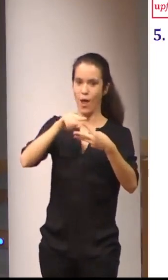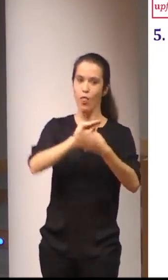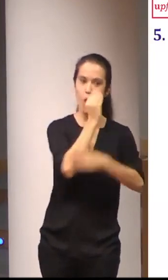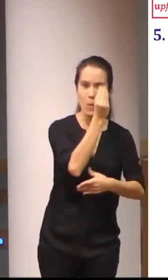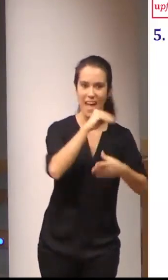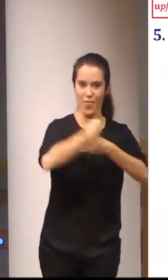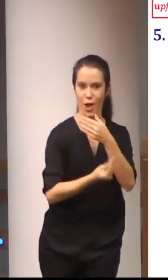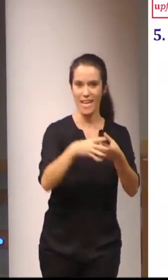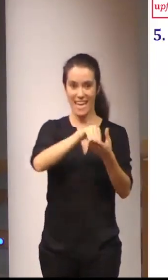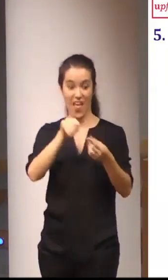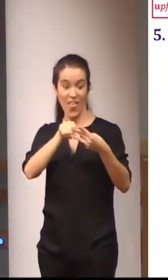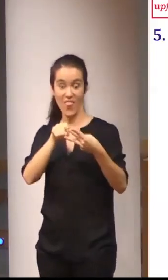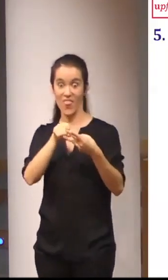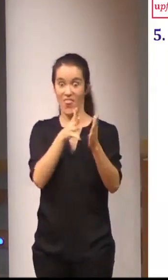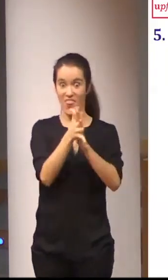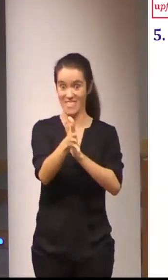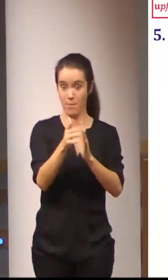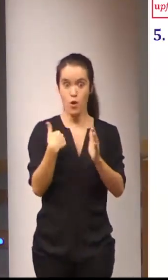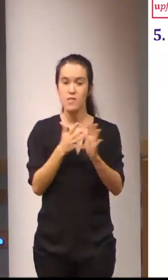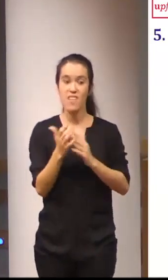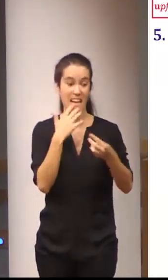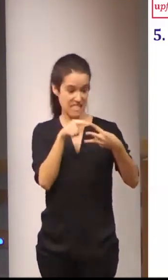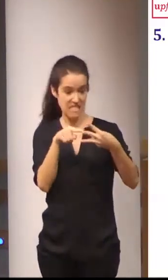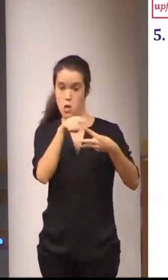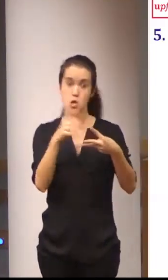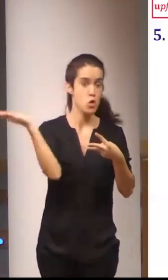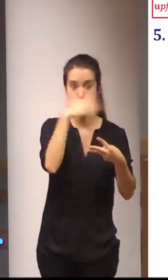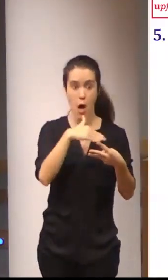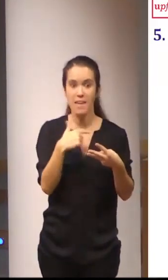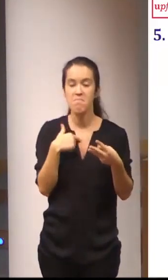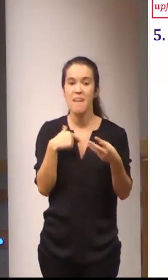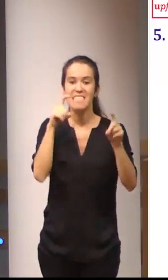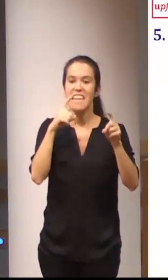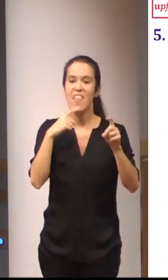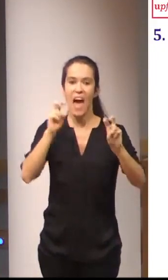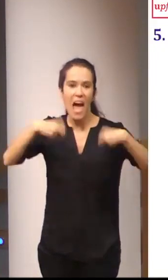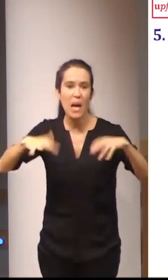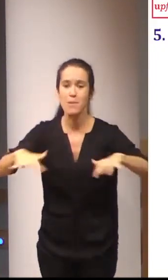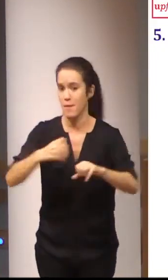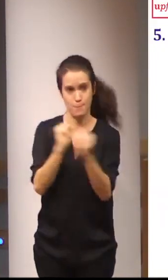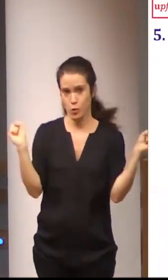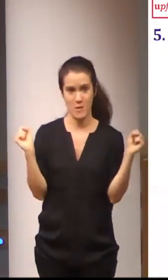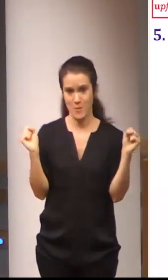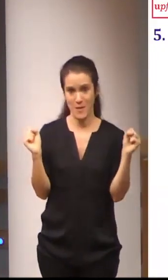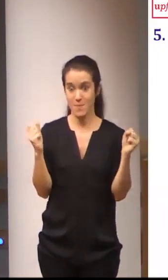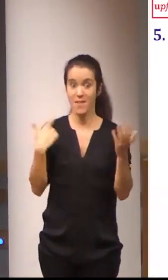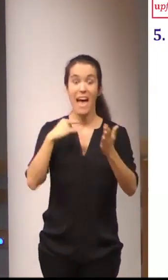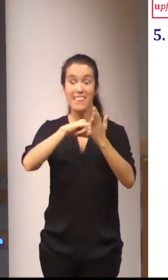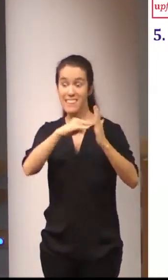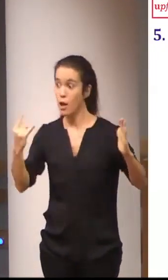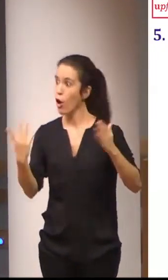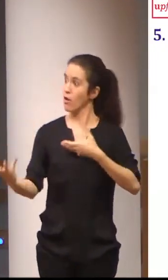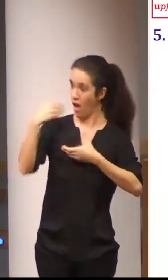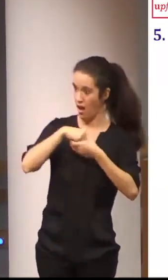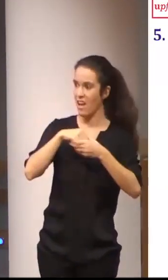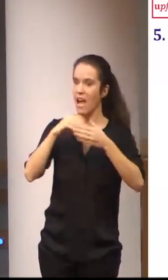componentes la enseñanza no se puede ni desarrollar ni revitalizar al incorporar la tecnología al estudio de las lenguas de